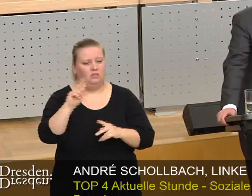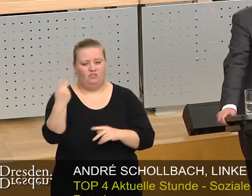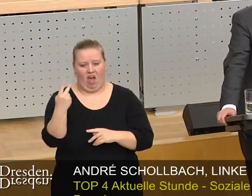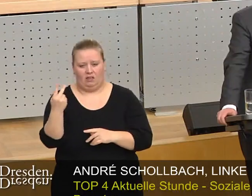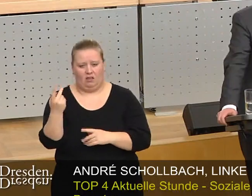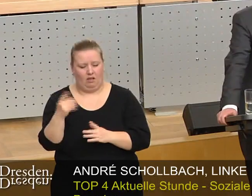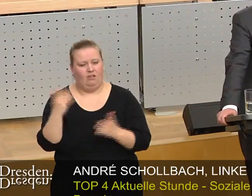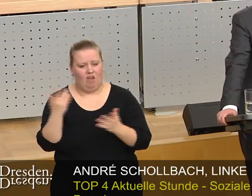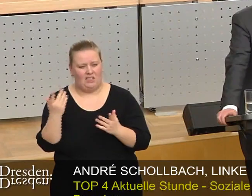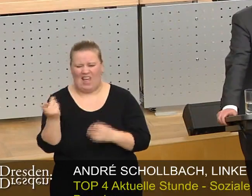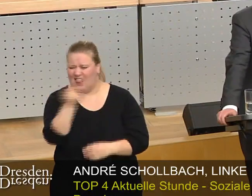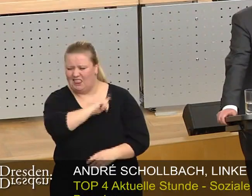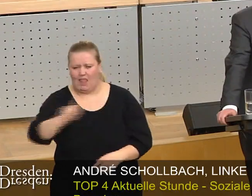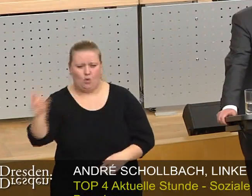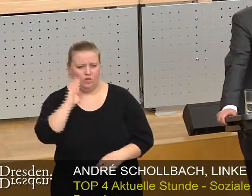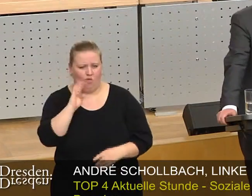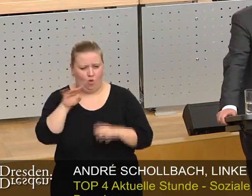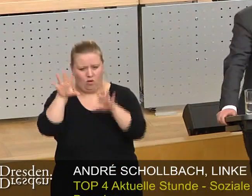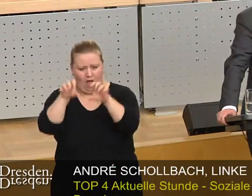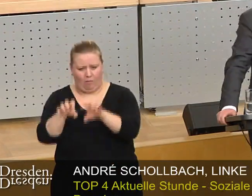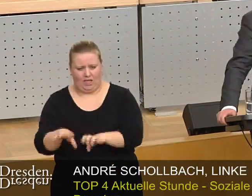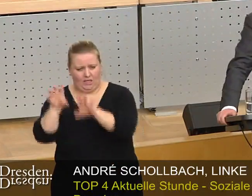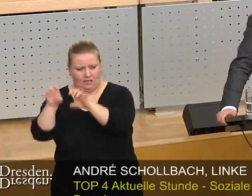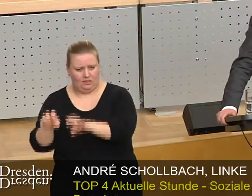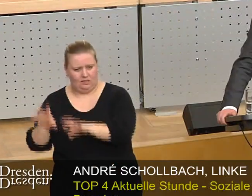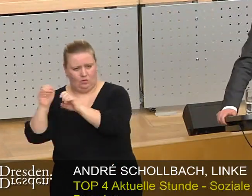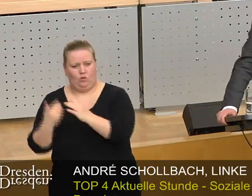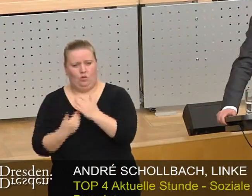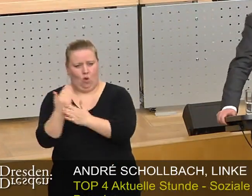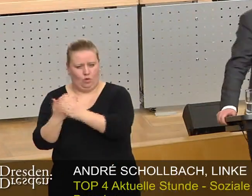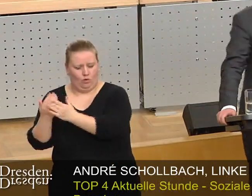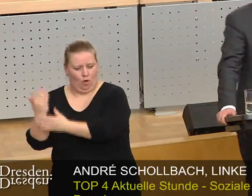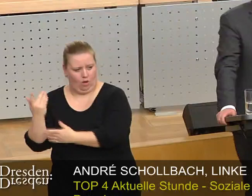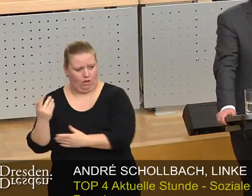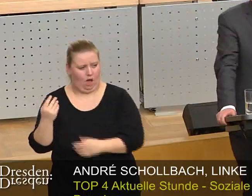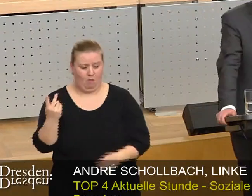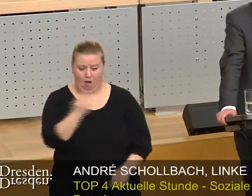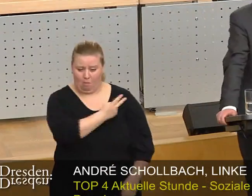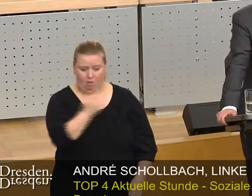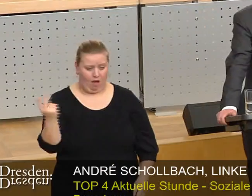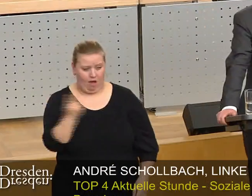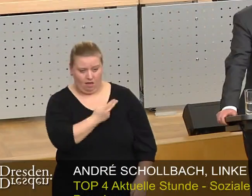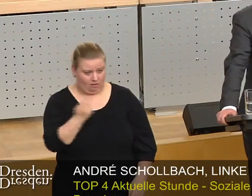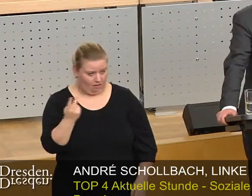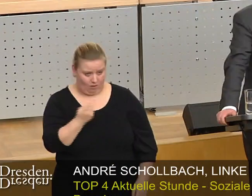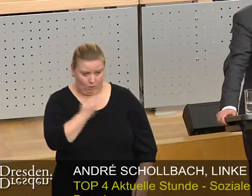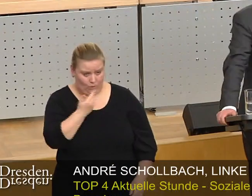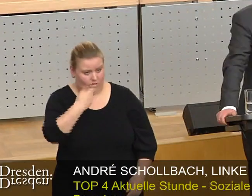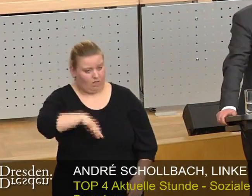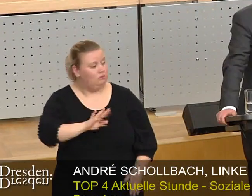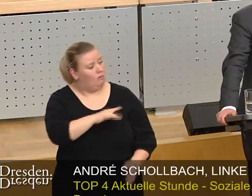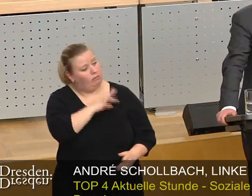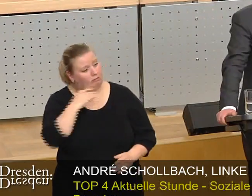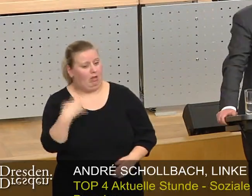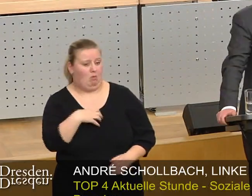tausender Wohnungen hier in Dresden gewesen, immer wieder erneuert. Ohne diese beiden gravierenden Fehlentscheidungen hätten wir